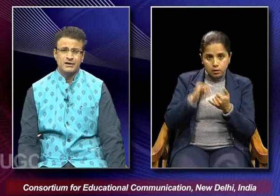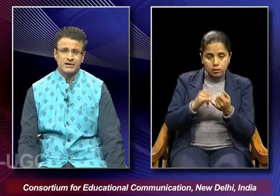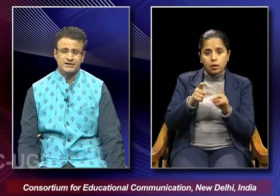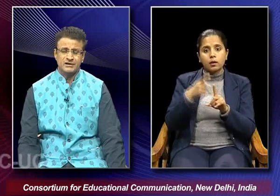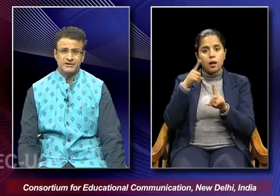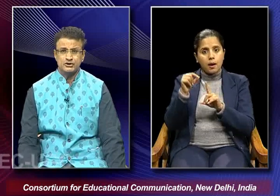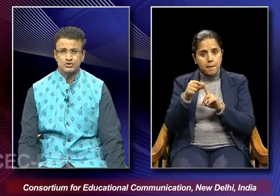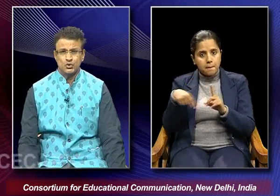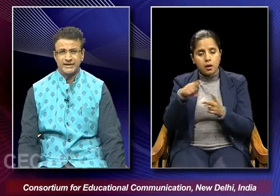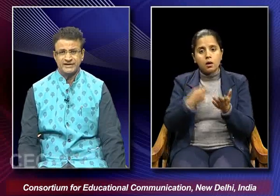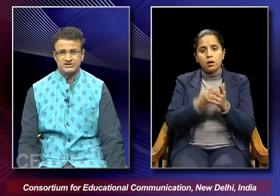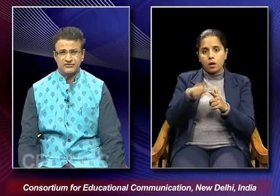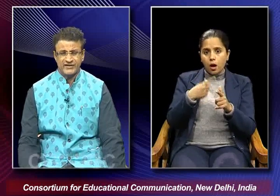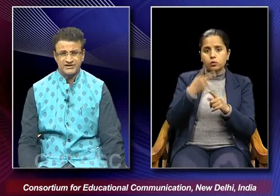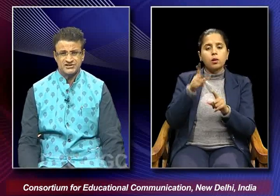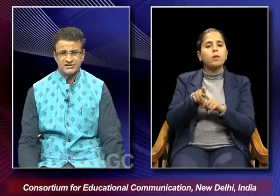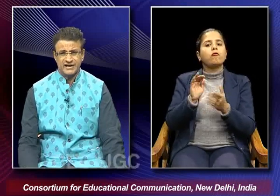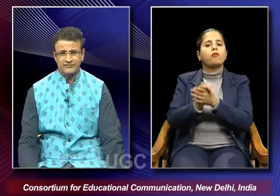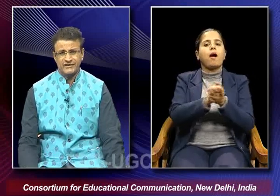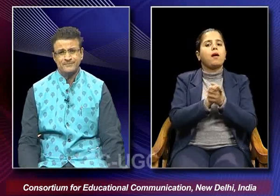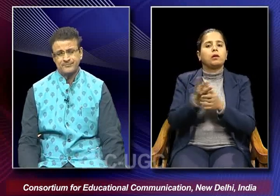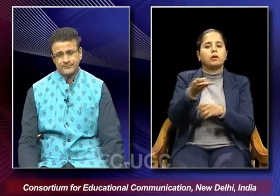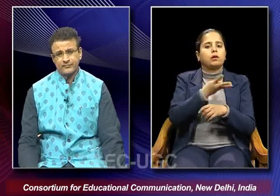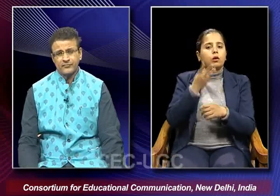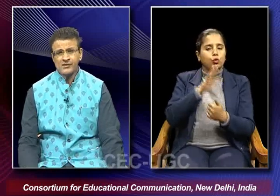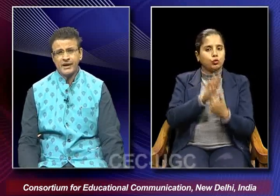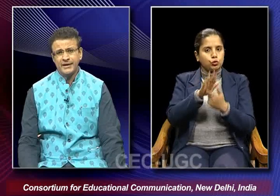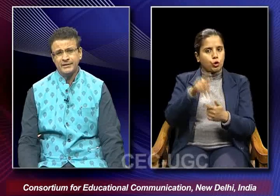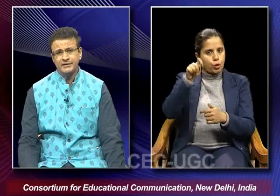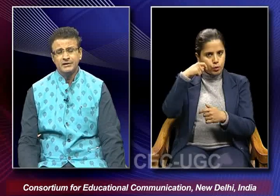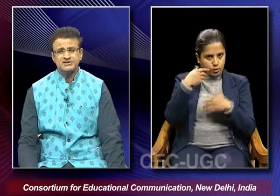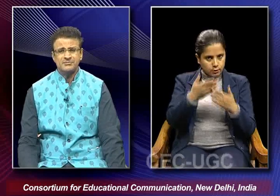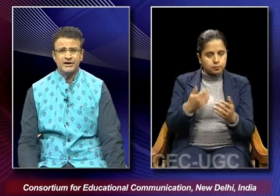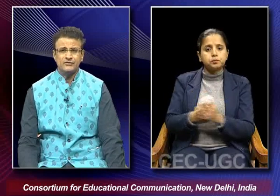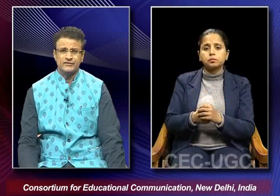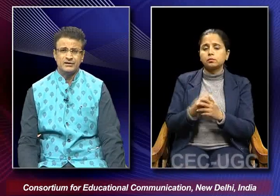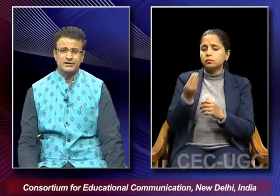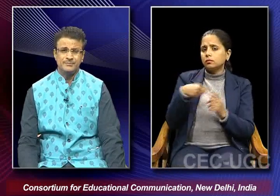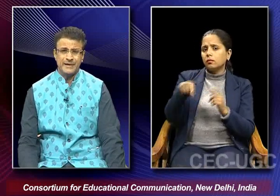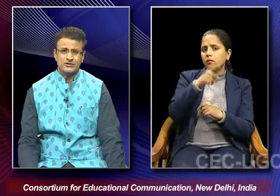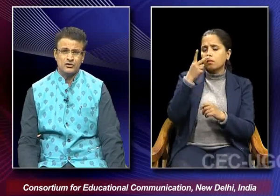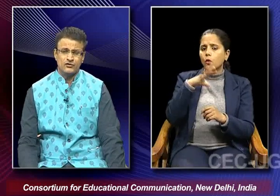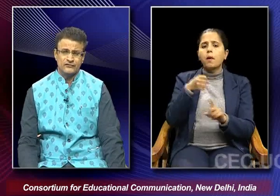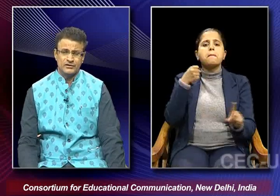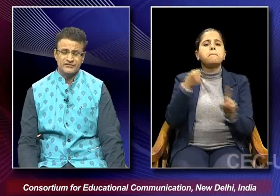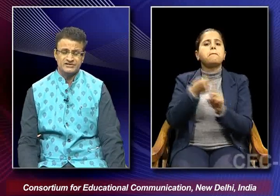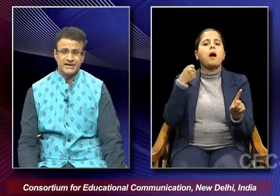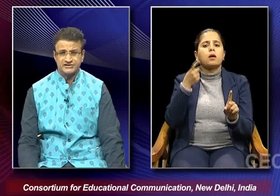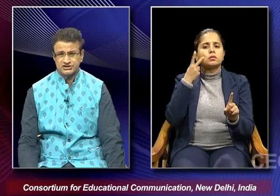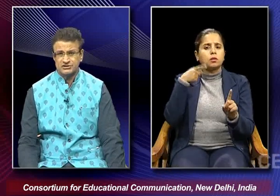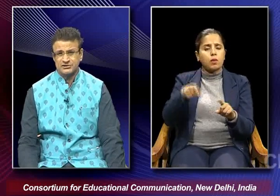they are being shown as friends in that way and some kind of impact of